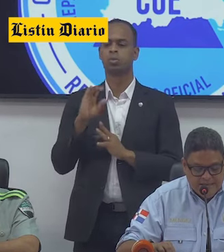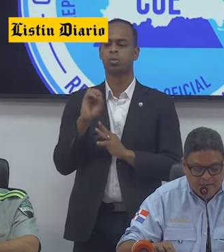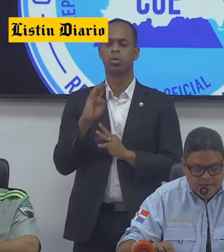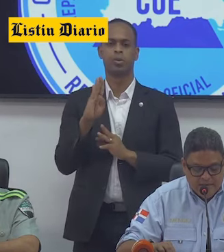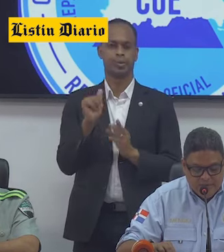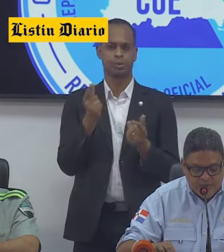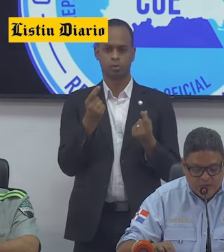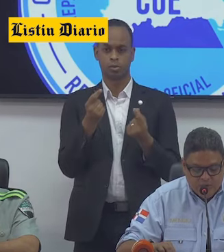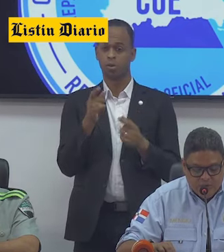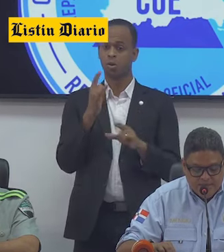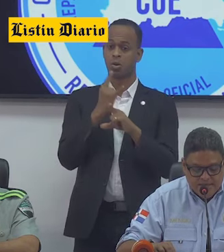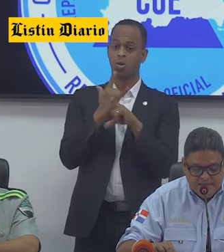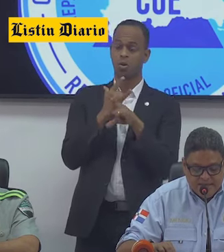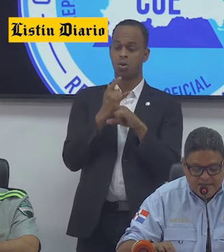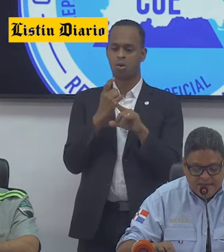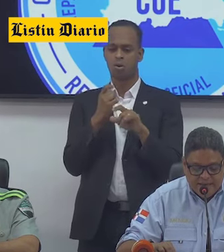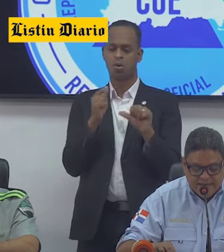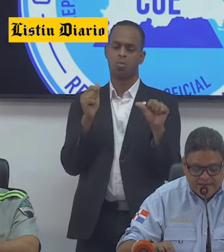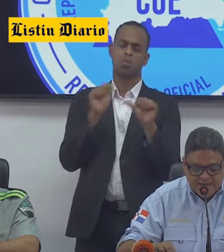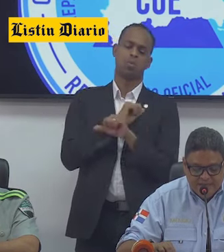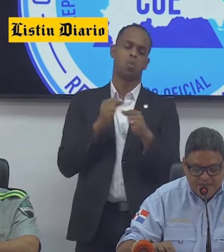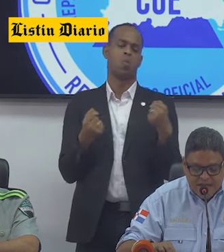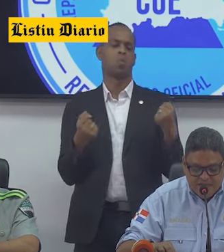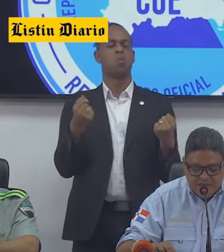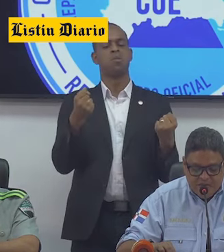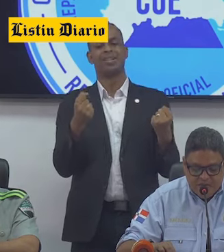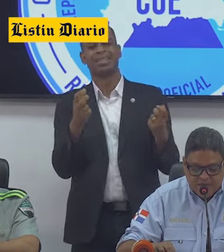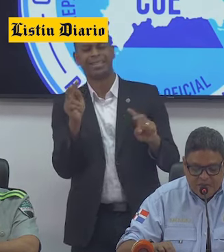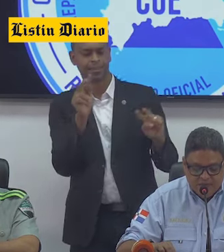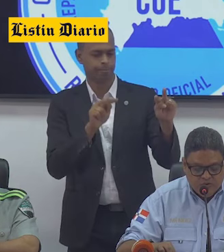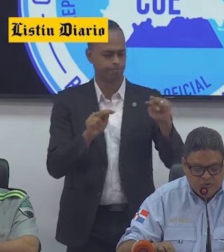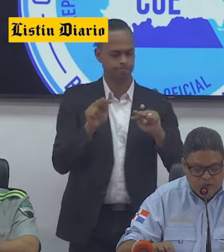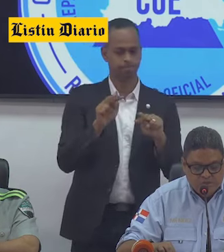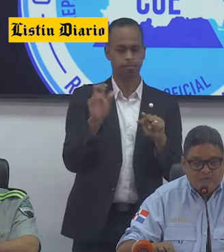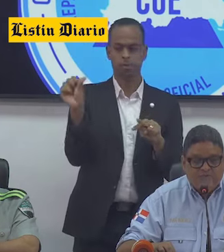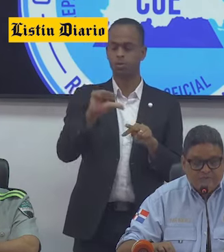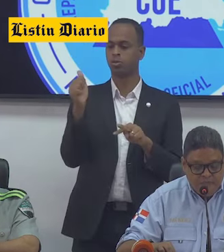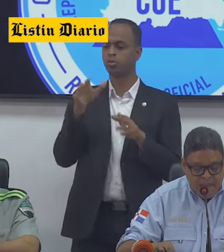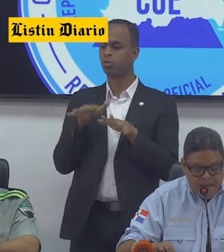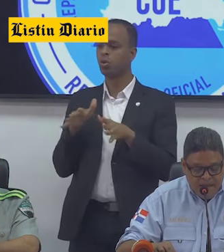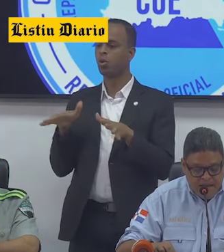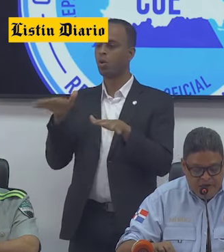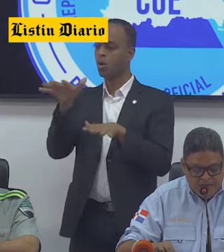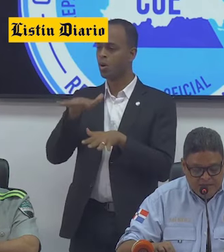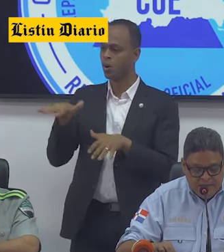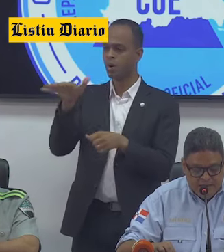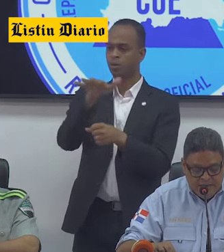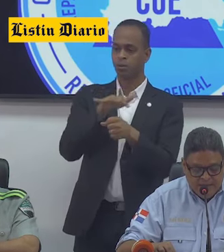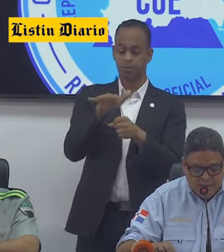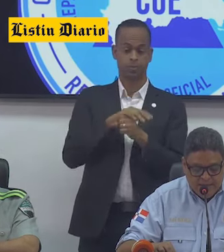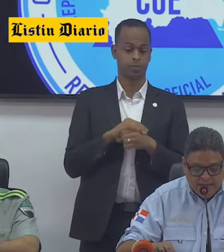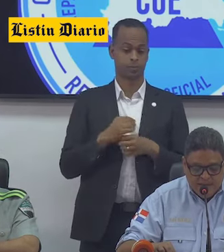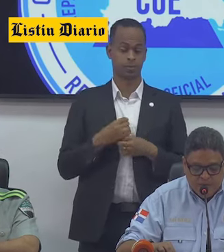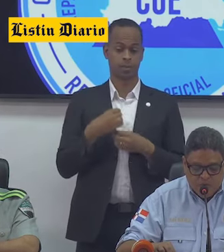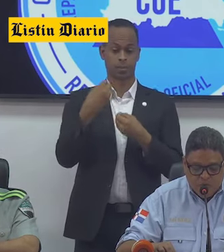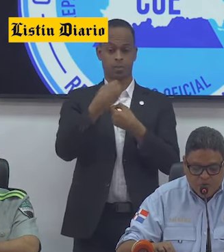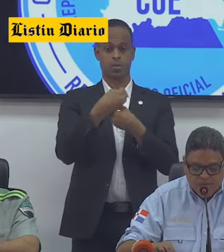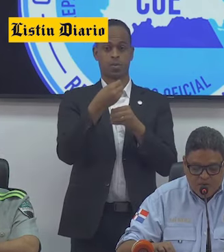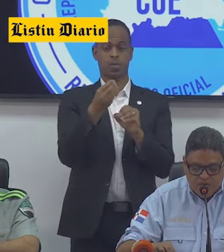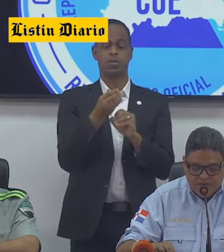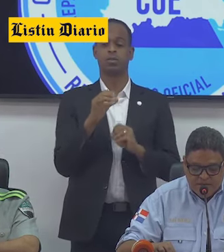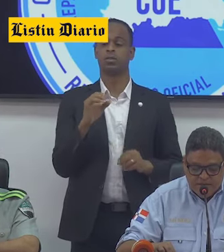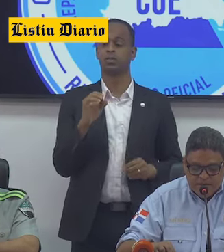de bebidas alcohólicas en autopistas y carreteras, así como en los cascos urbanos. La Oficina Metropolitana de